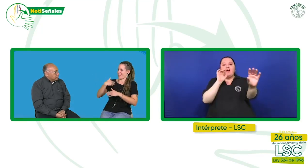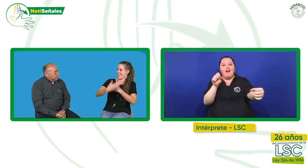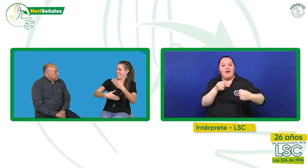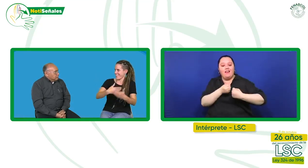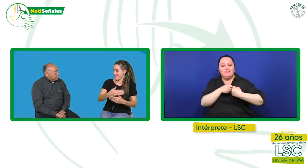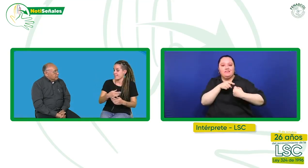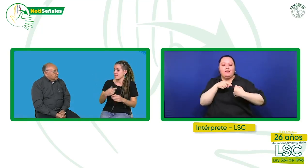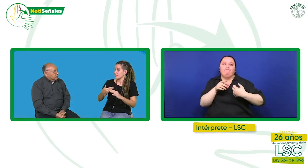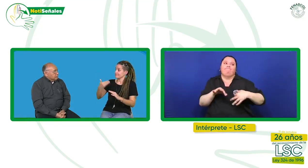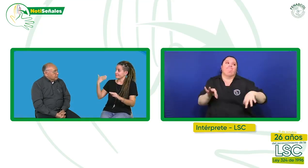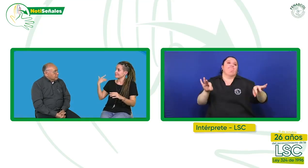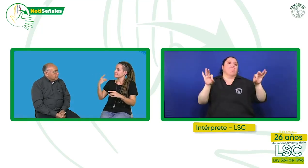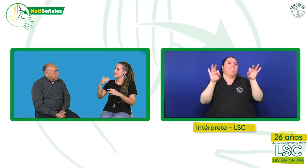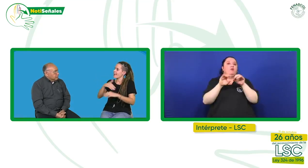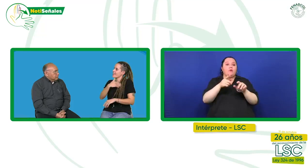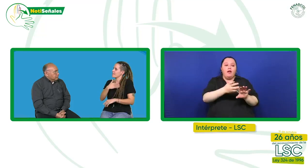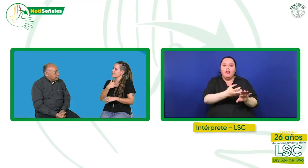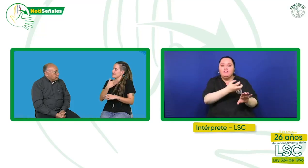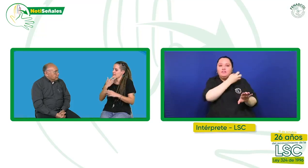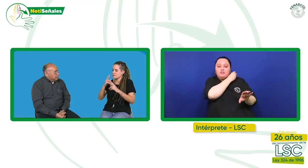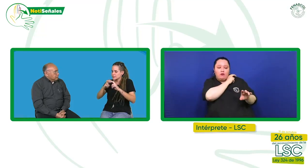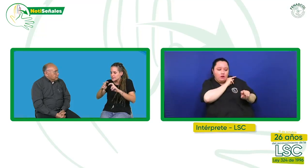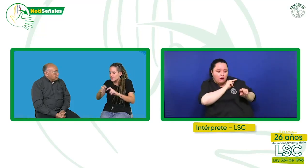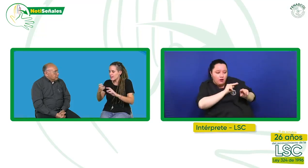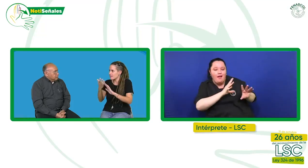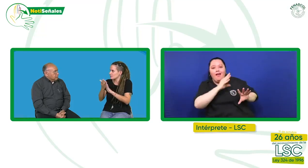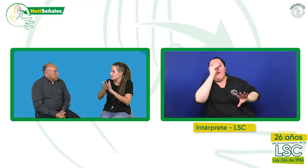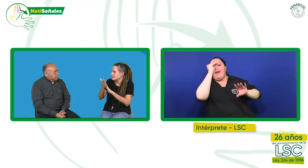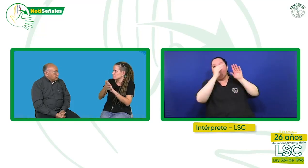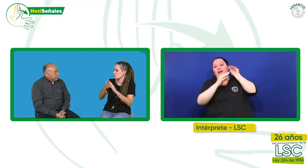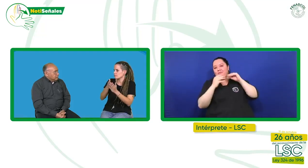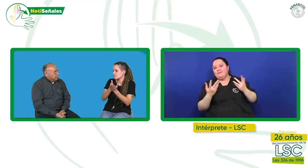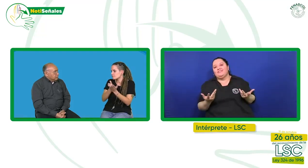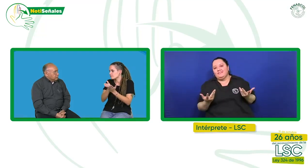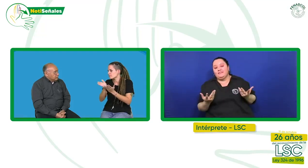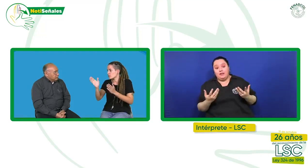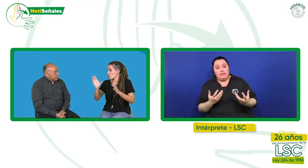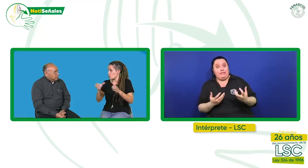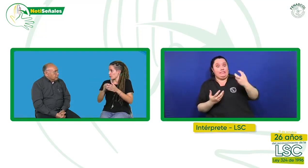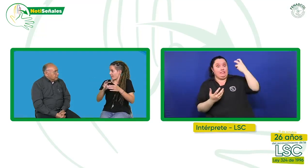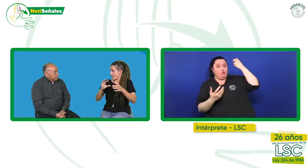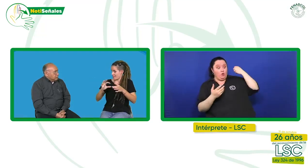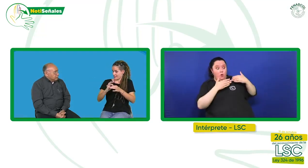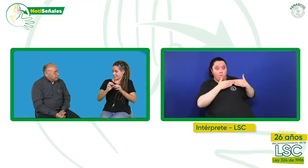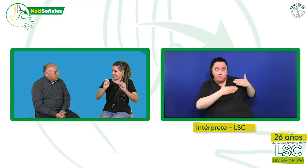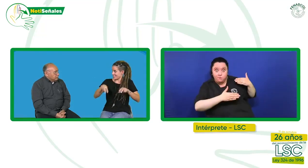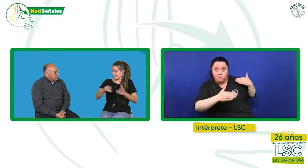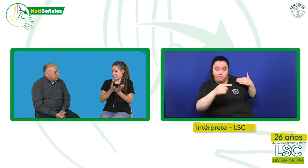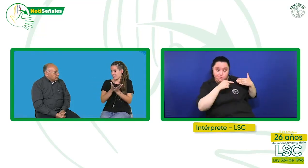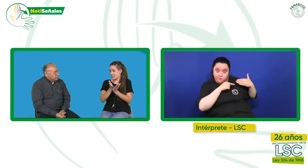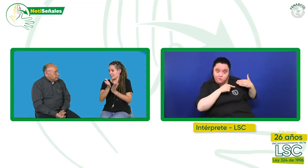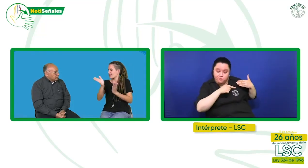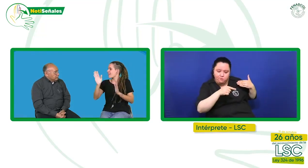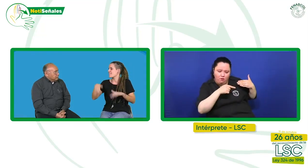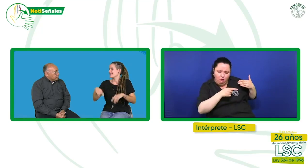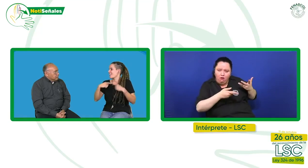tenemos que aprender de la historia. Y no siempre la historia hemos compartido trayectoria.